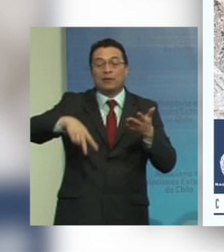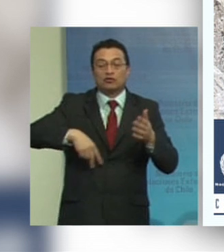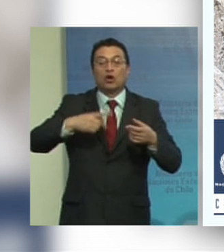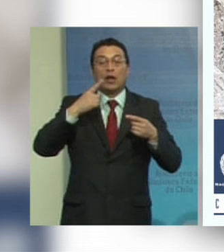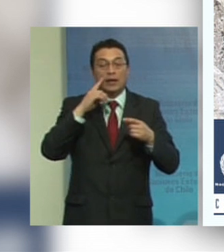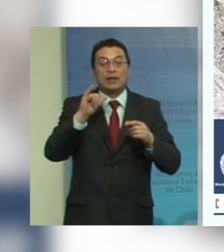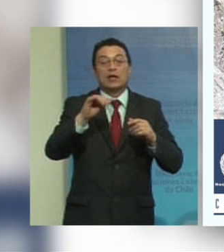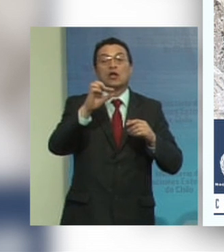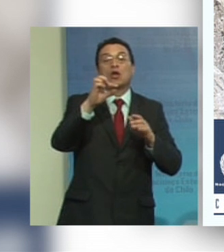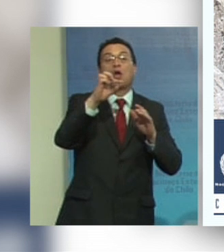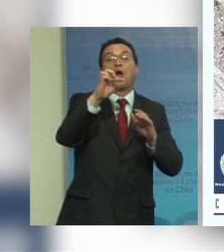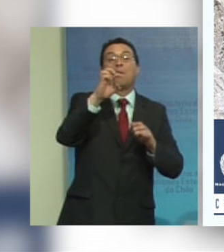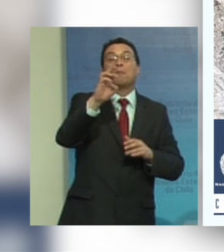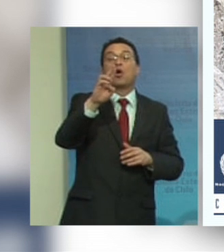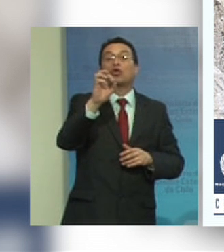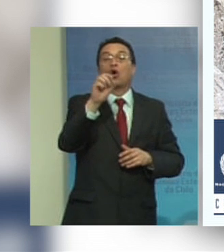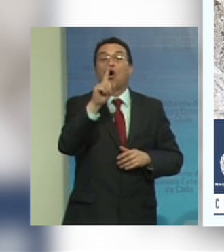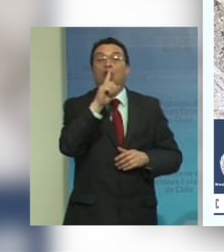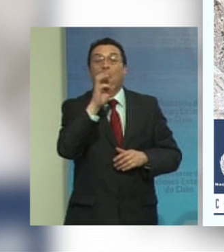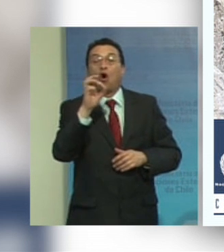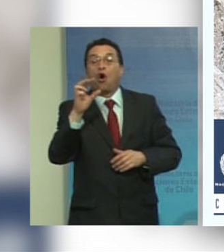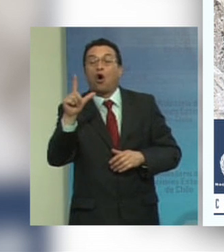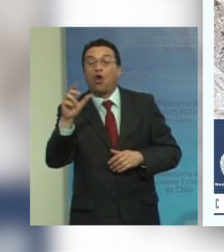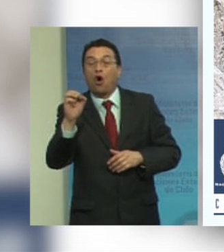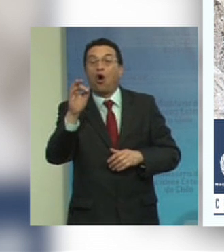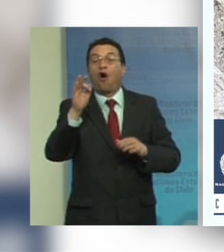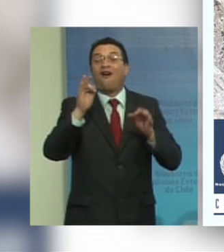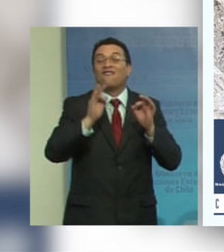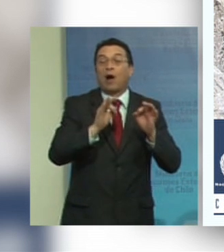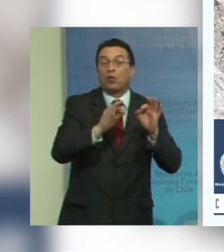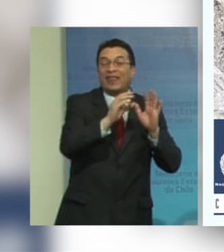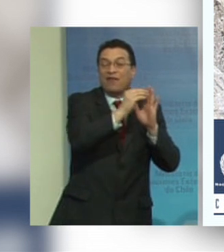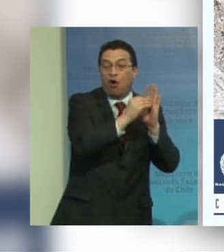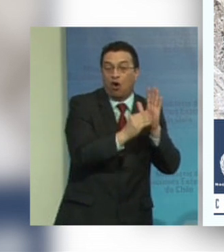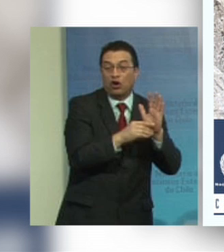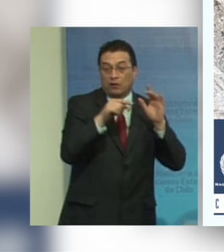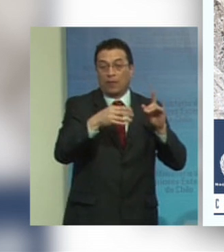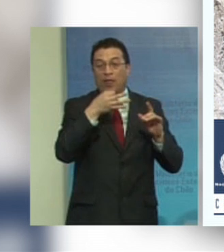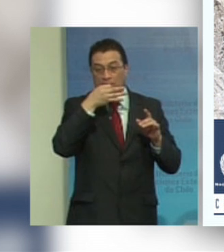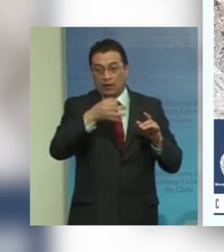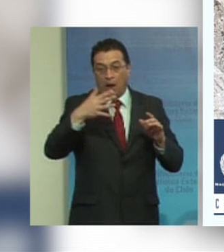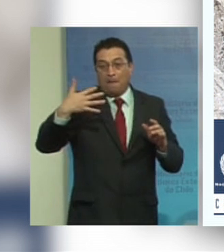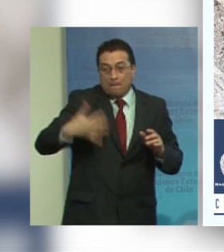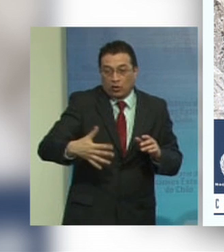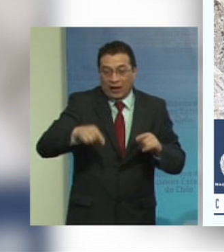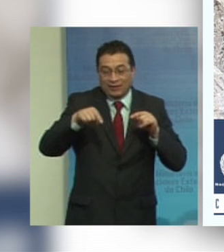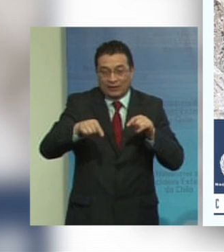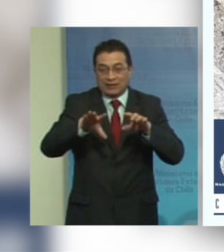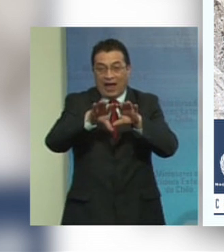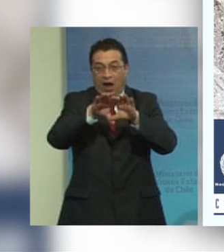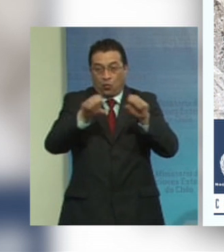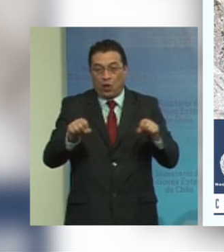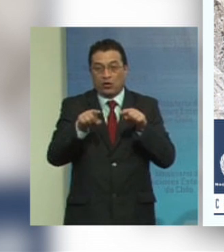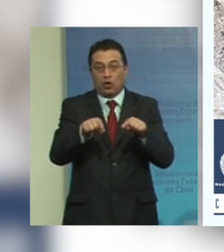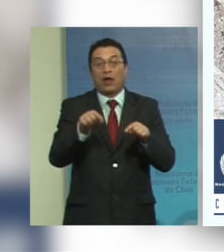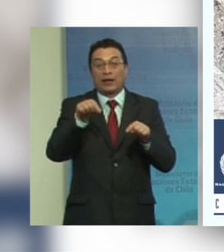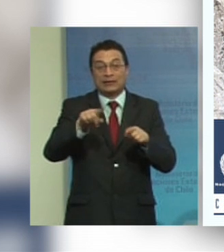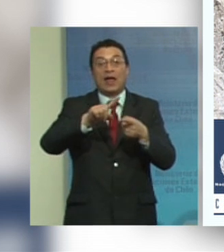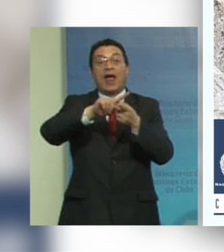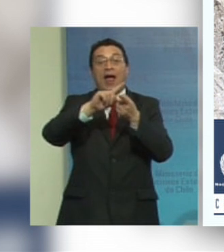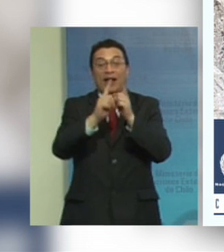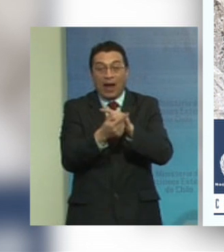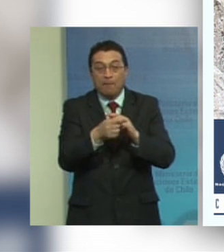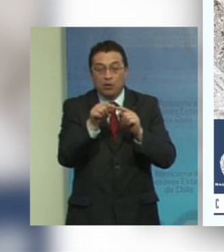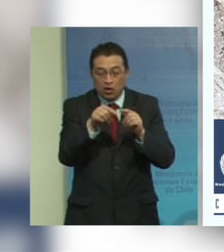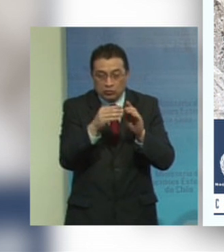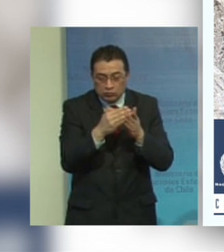y el protocolo facultativo son una señal muy importante de ese consenso de ese cambio de